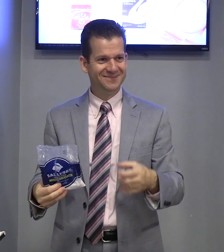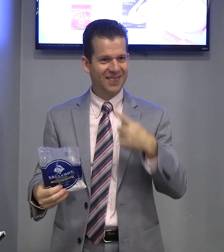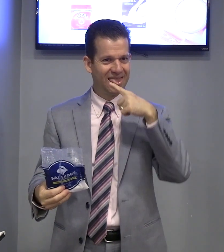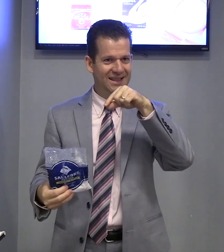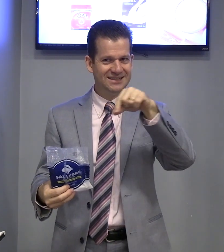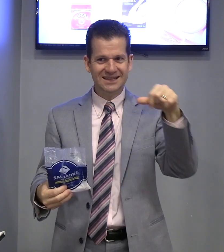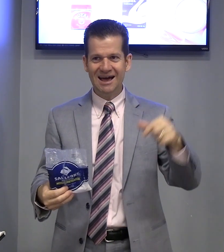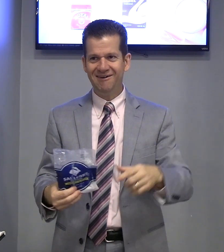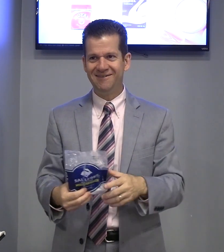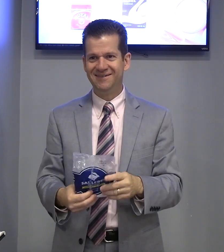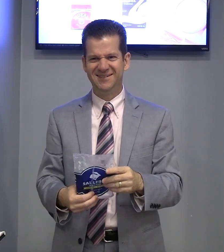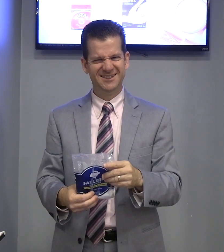Sal.